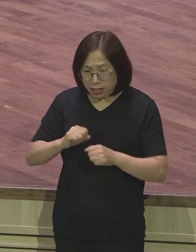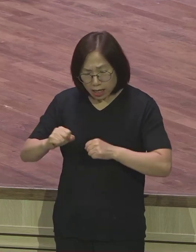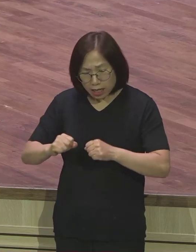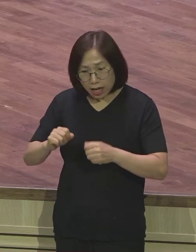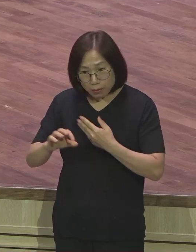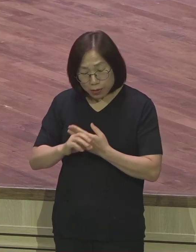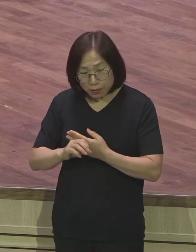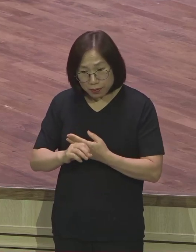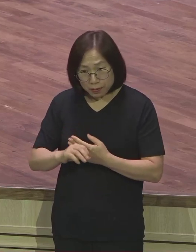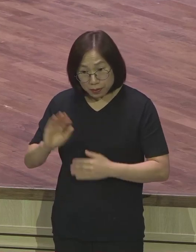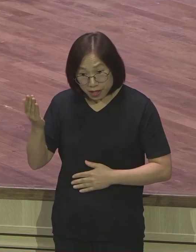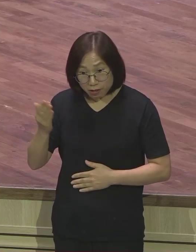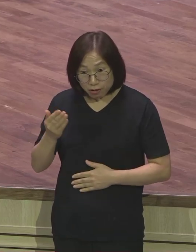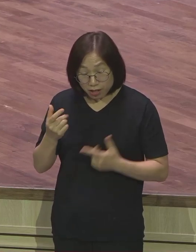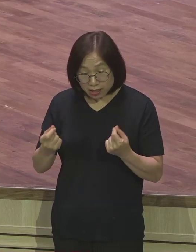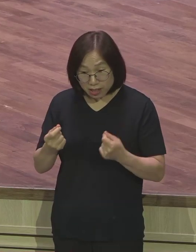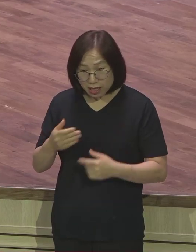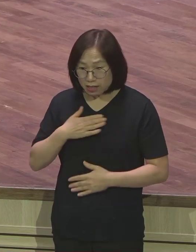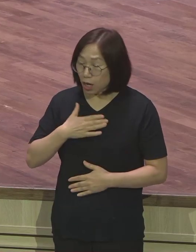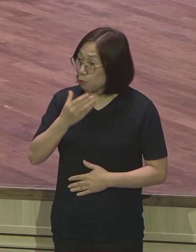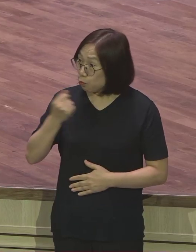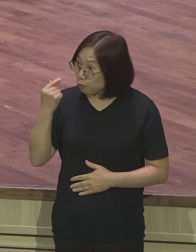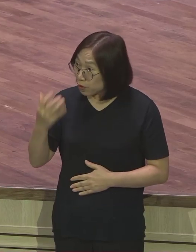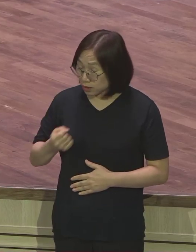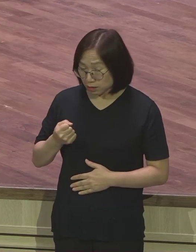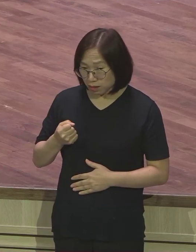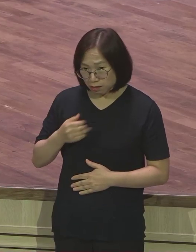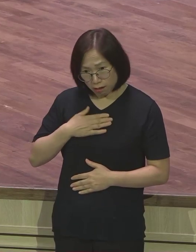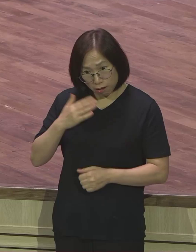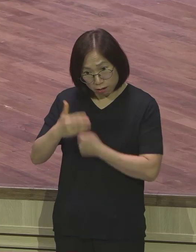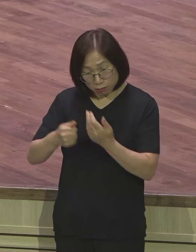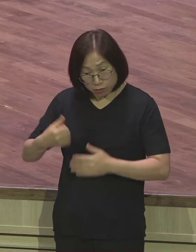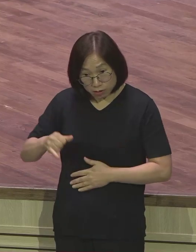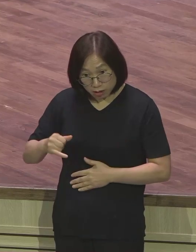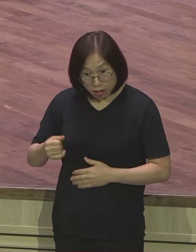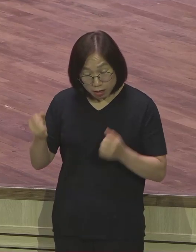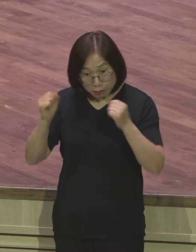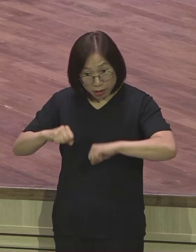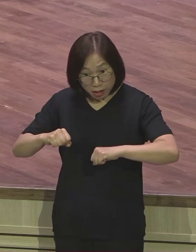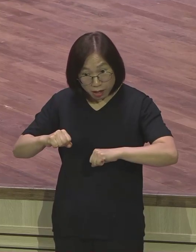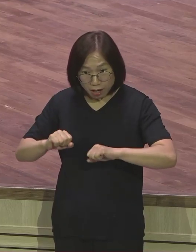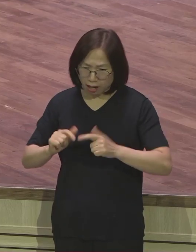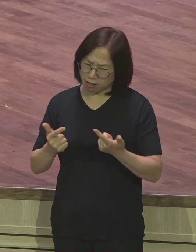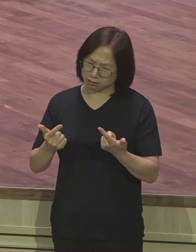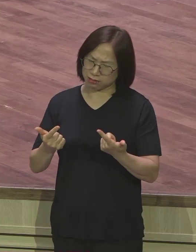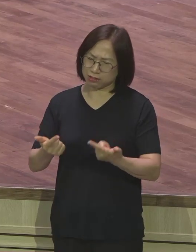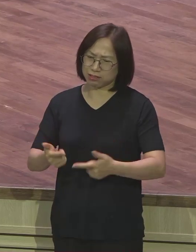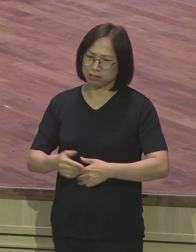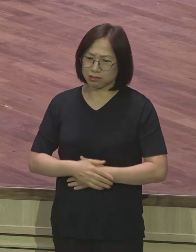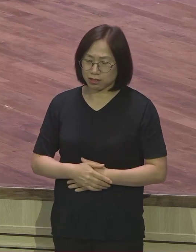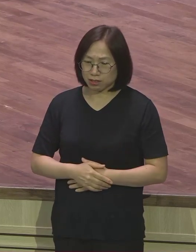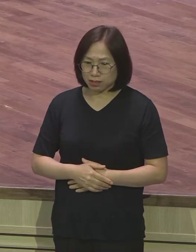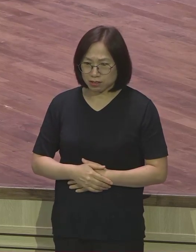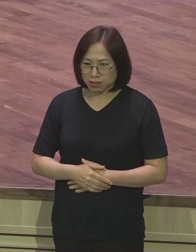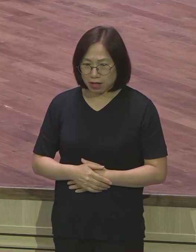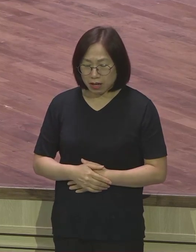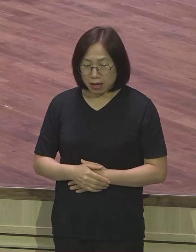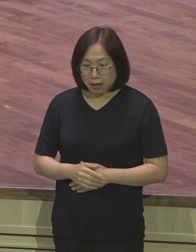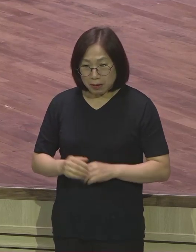가졌는데 내가 하나님 자녀인데 설마 망하겠냐 망하지는 않겠지 이러면서 안 망하려고 계속